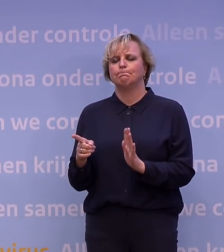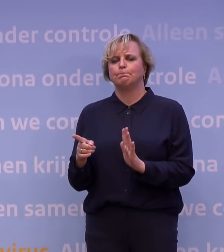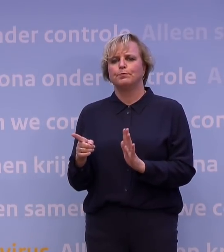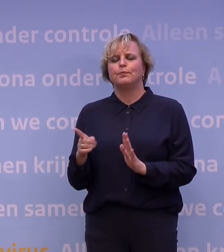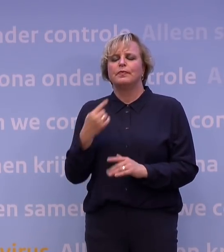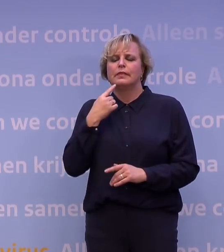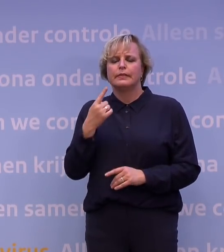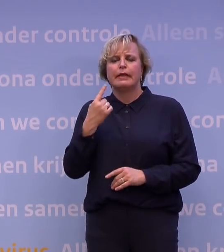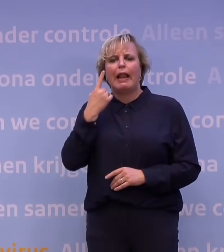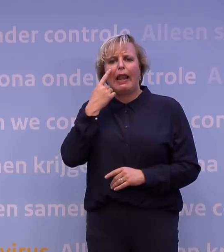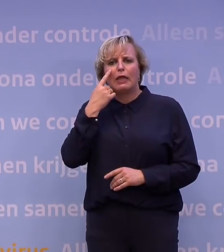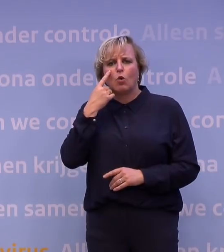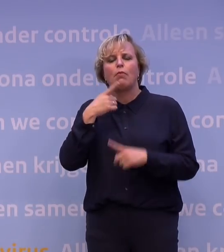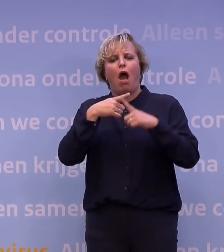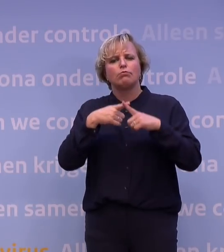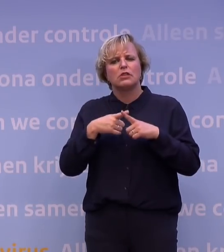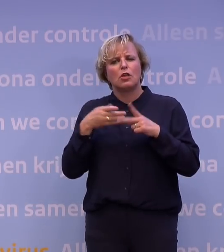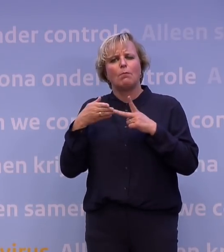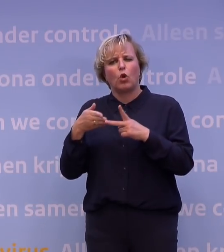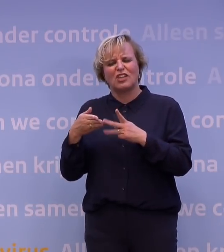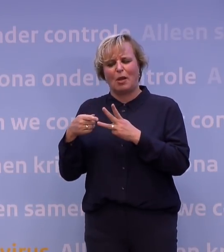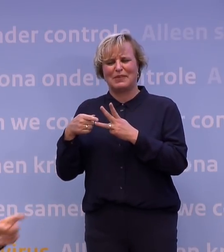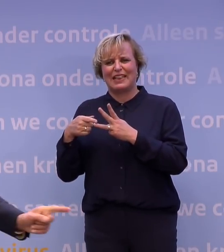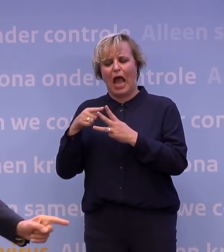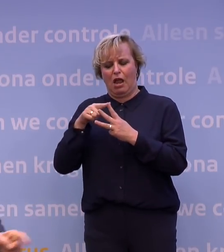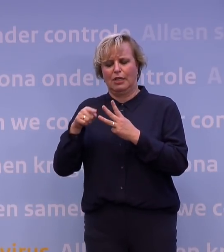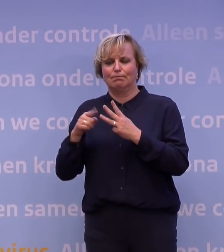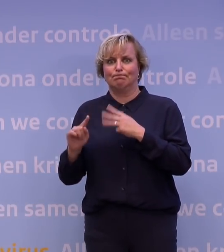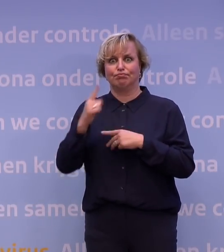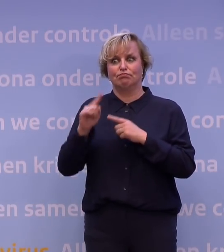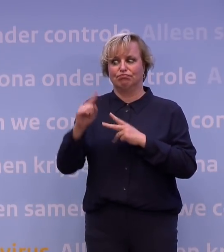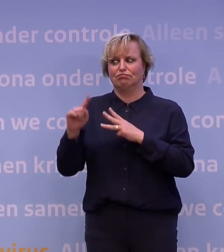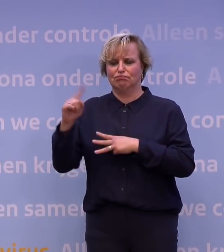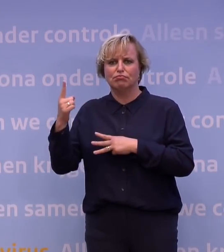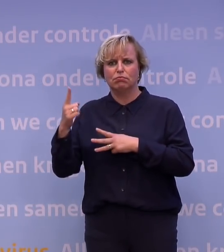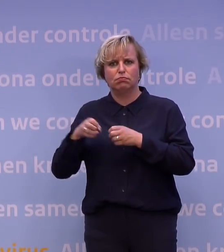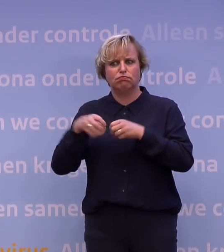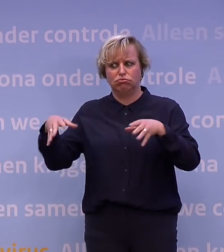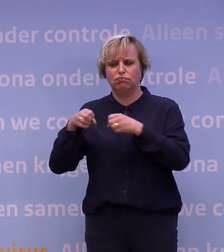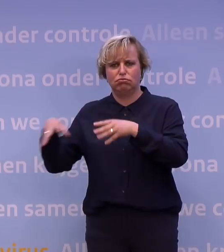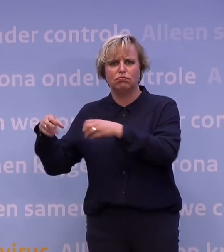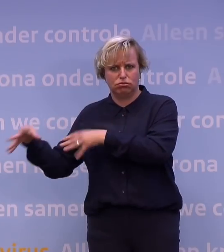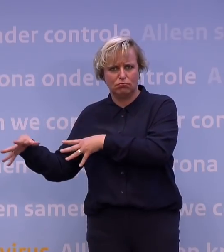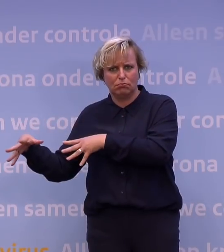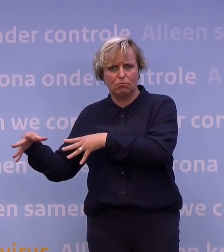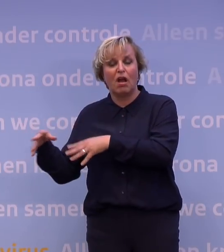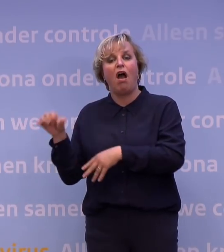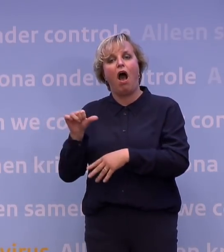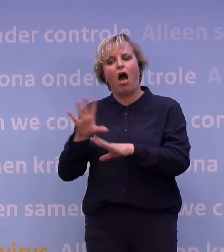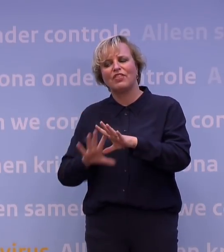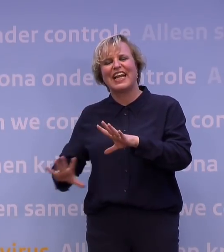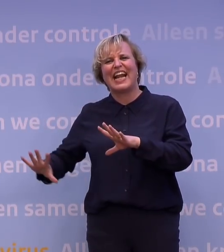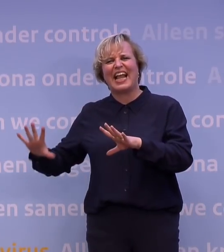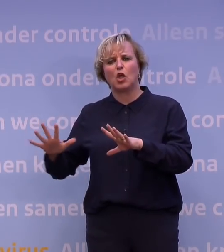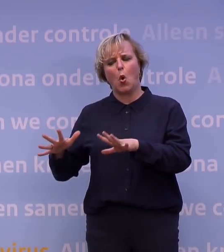let op, Amsterdam, Rotterdam en Den Haag zijn wel echt nu aan het pieken. Als je kijkt naar de cijfers die Hugo de Jonge net noemde. Je ziet ook andere regio's daar naartoe